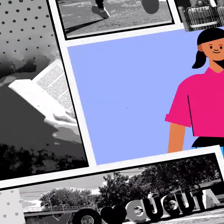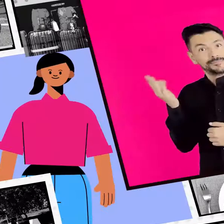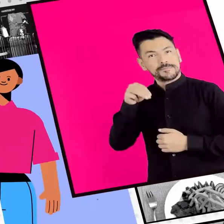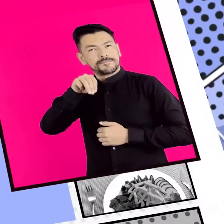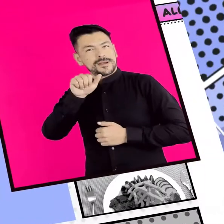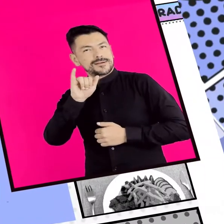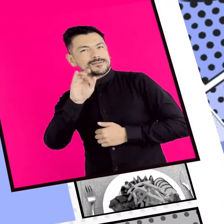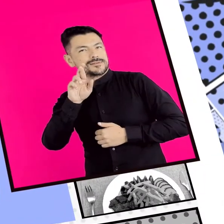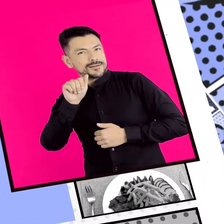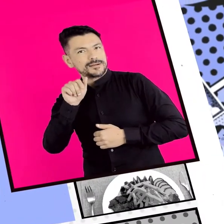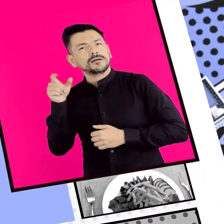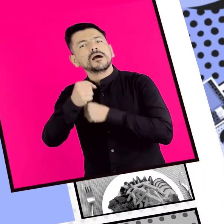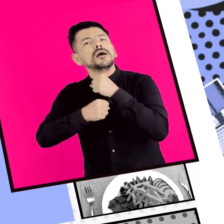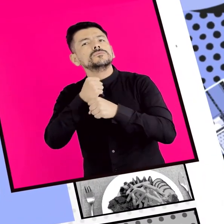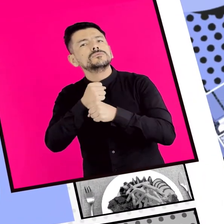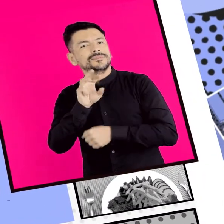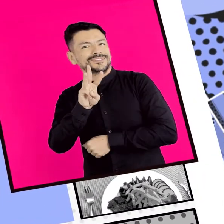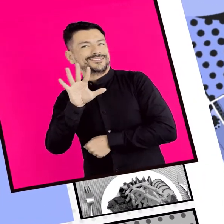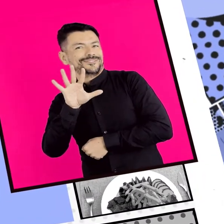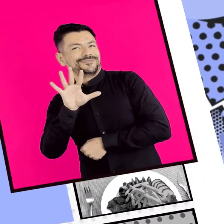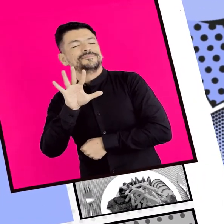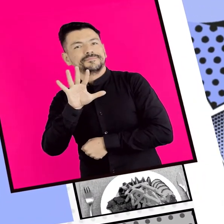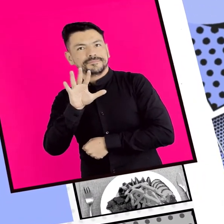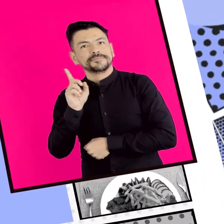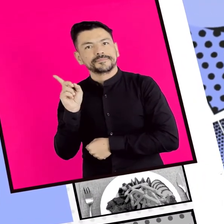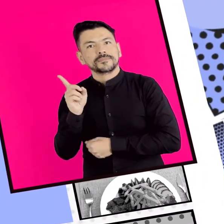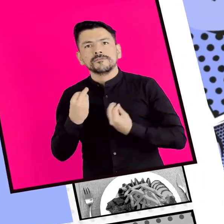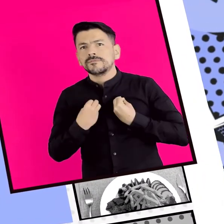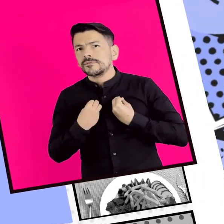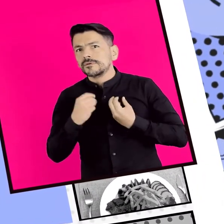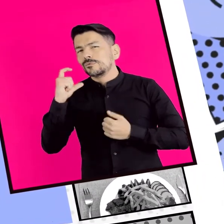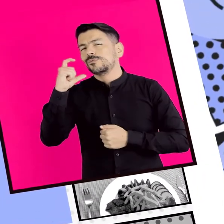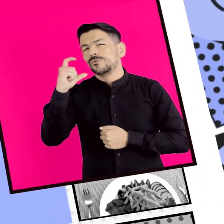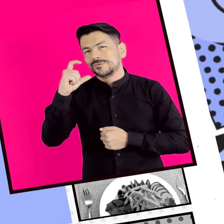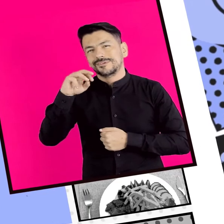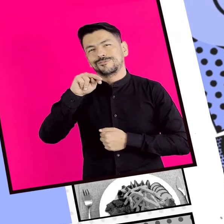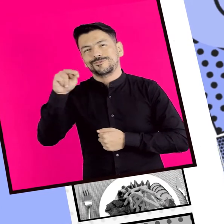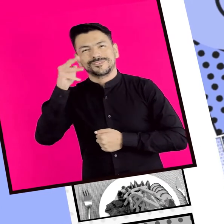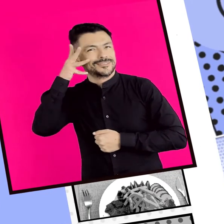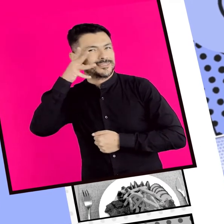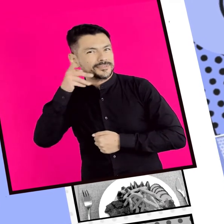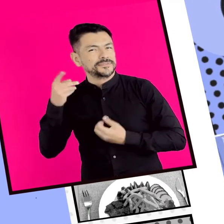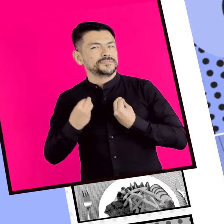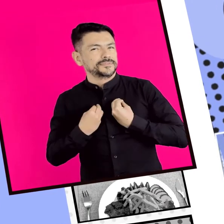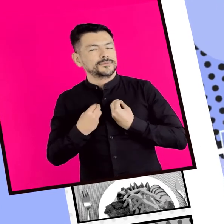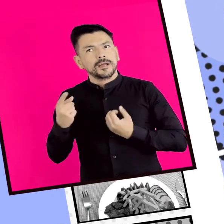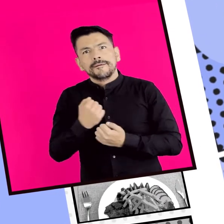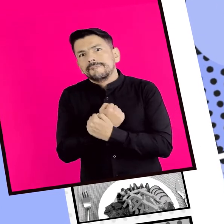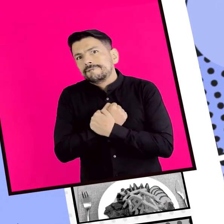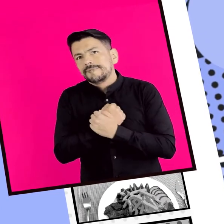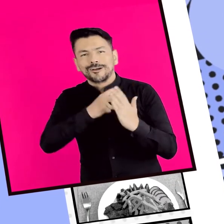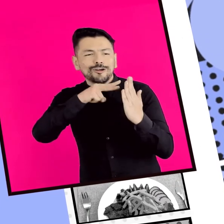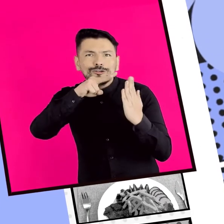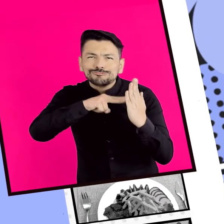Mayra Alejandra tiene 35 años y vive en Cúcuta, norte de Santander. Le encanta leer,